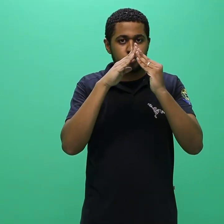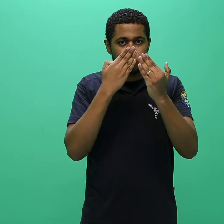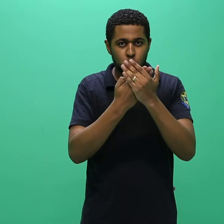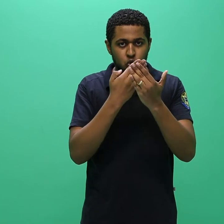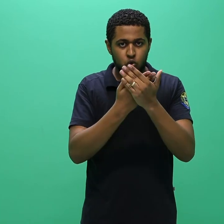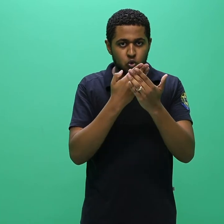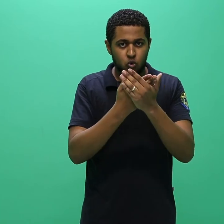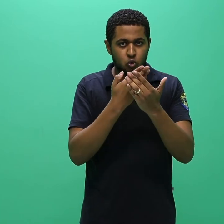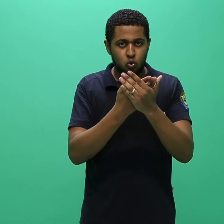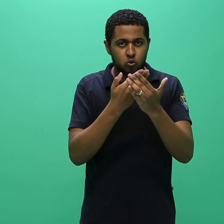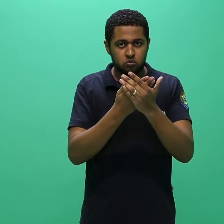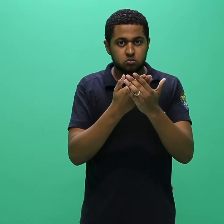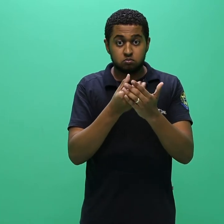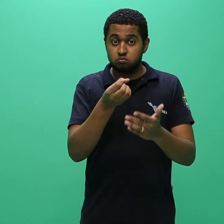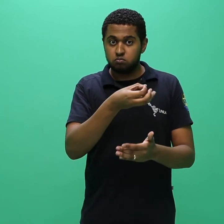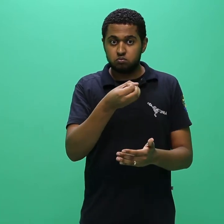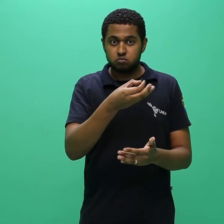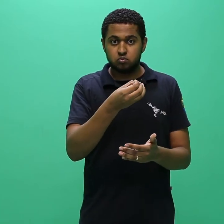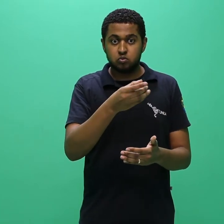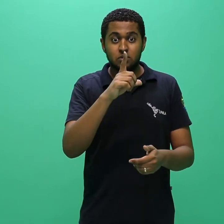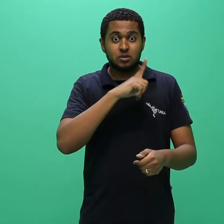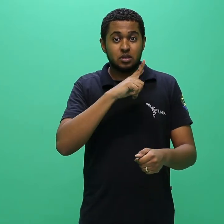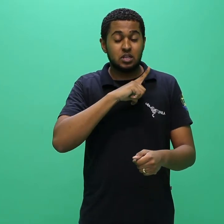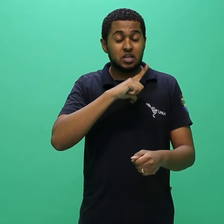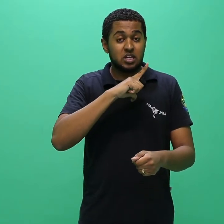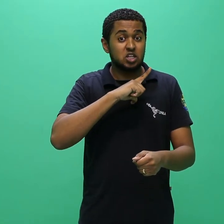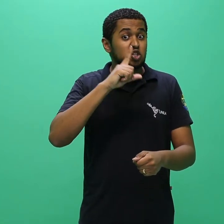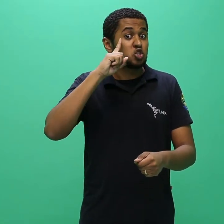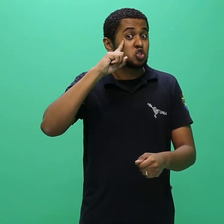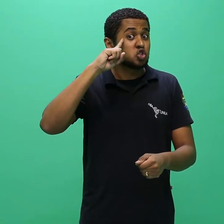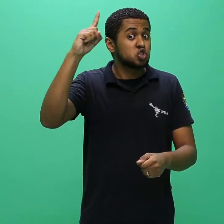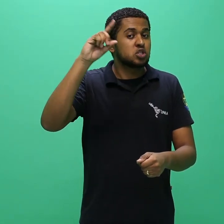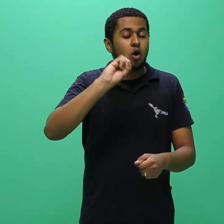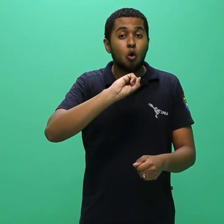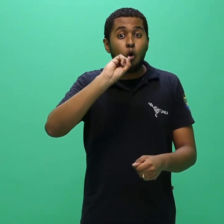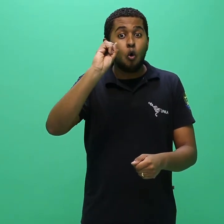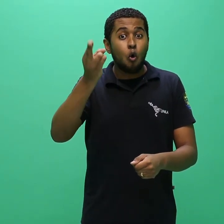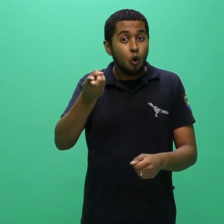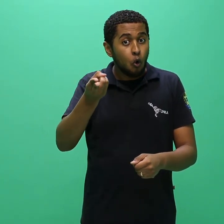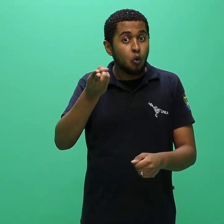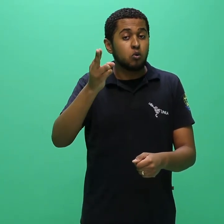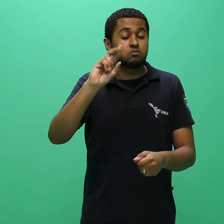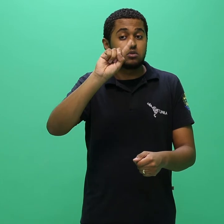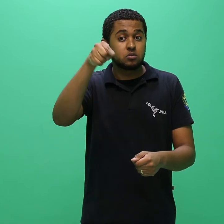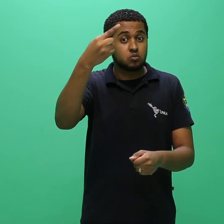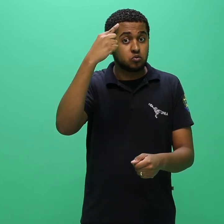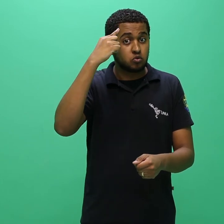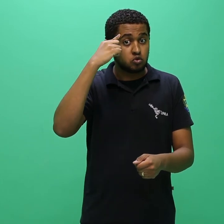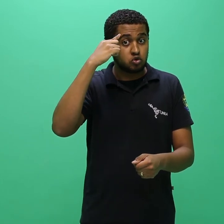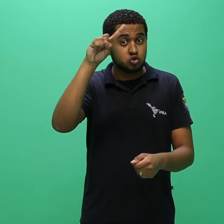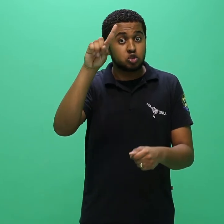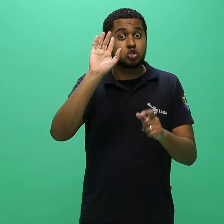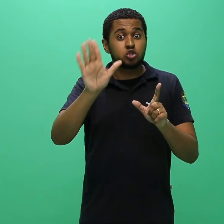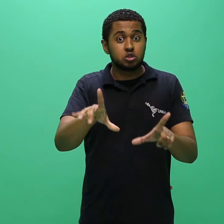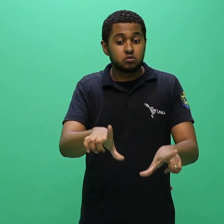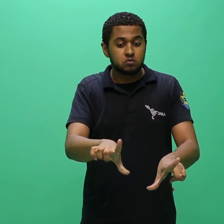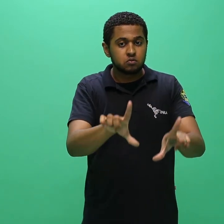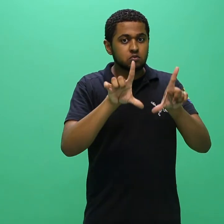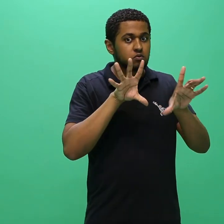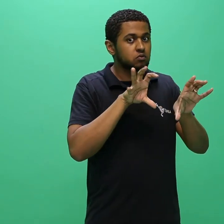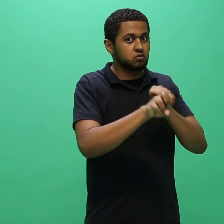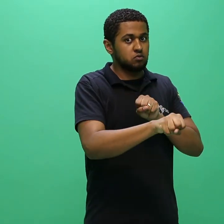inscrição,